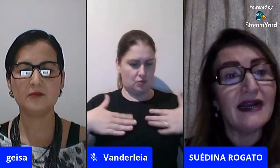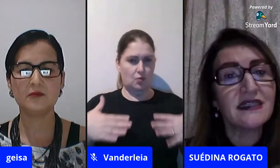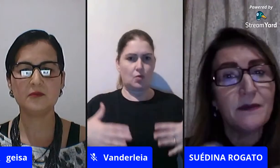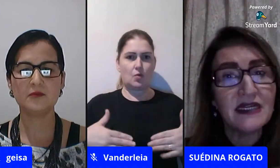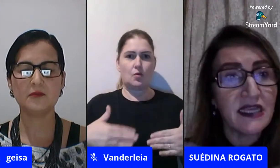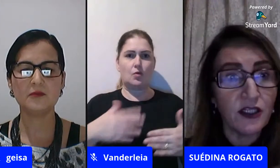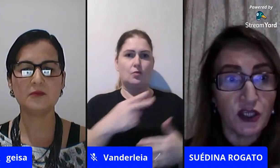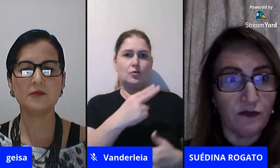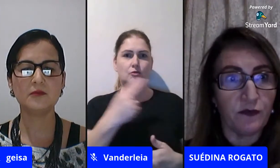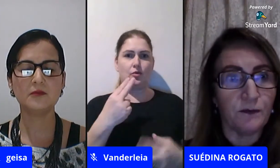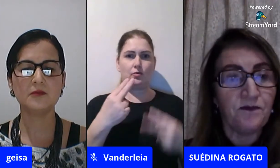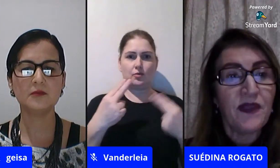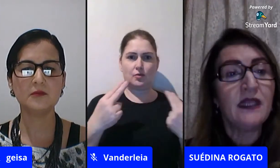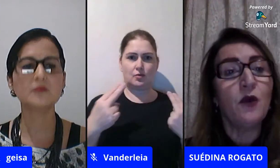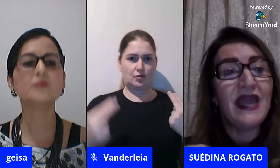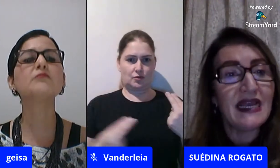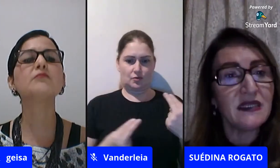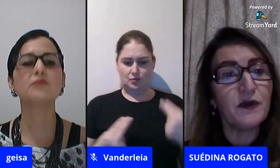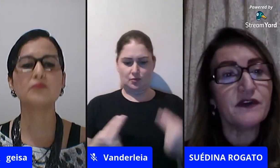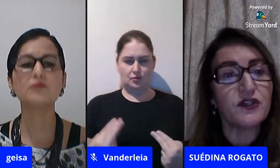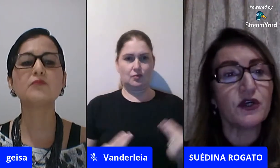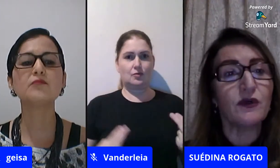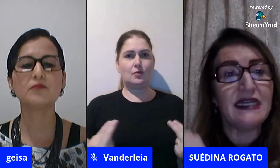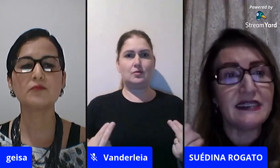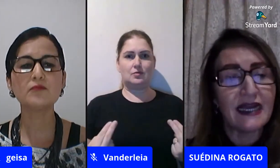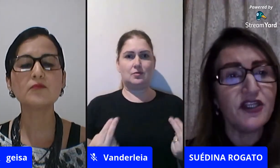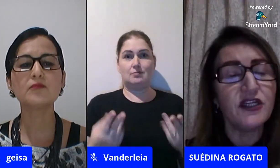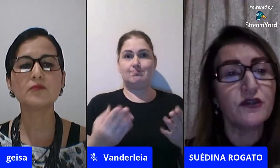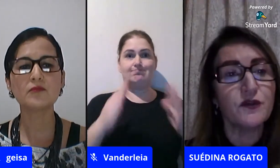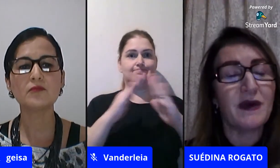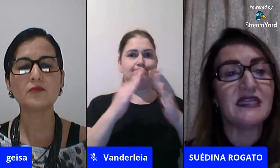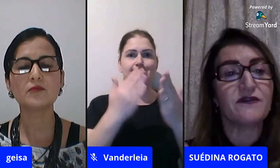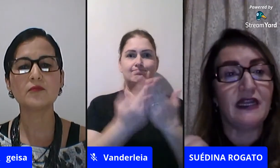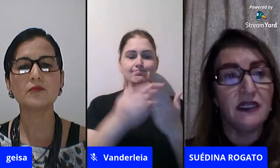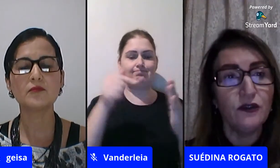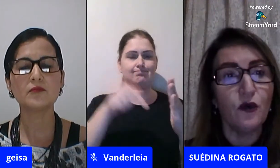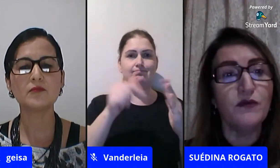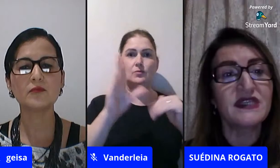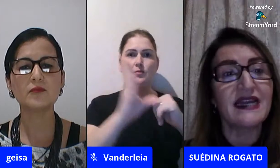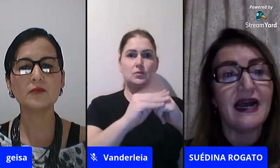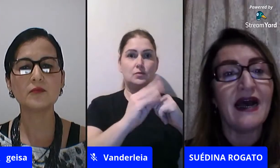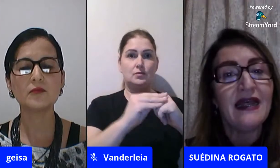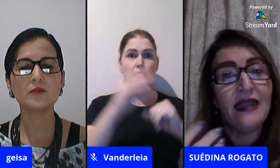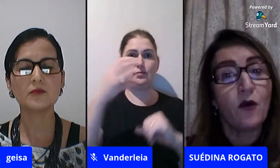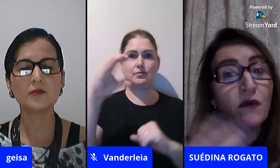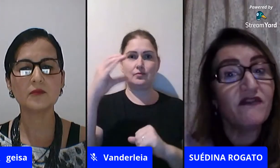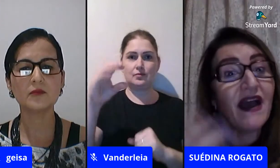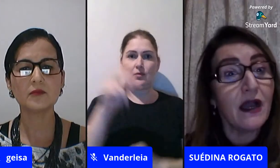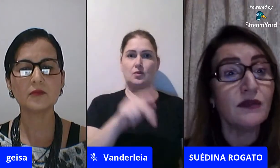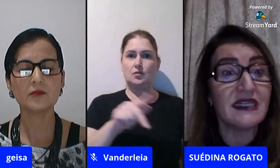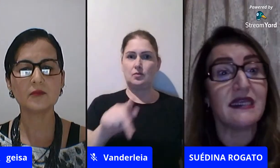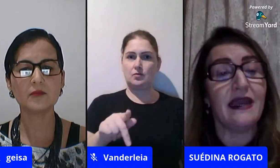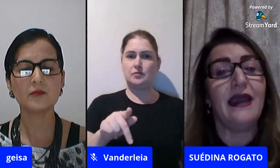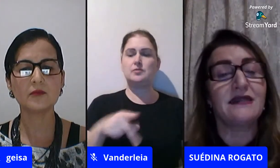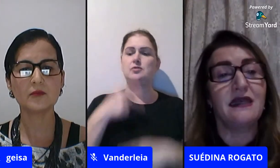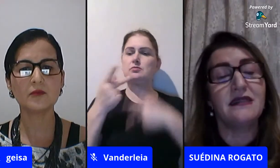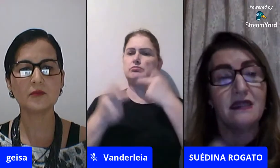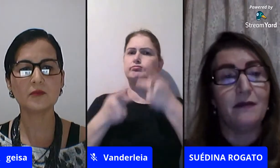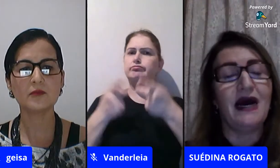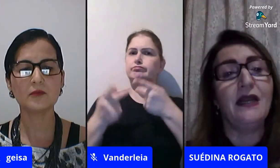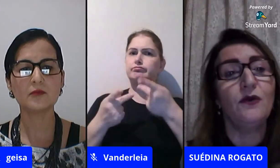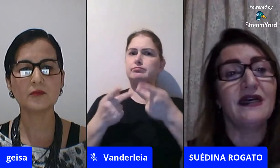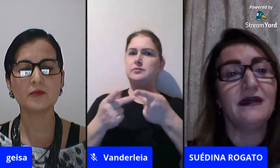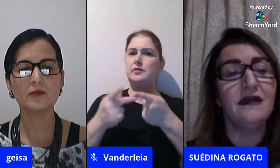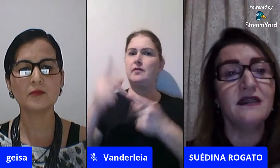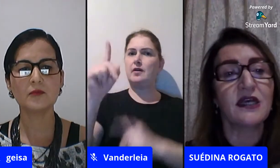pais a escola é um lugar de saber científico então esse professor quando ele está diante dos pais falando como será como vai acontecer